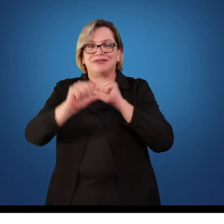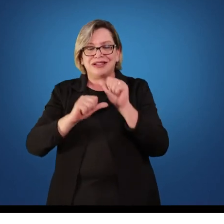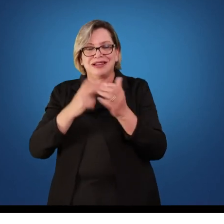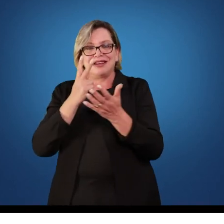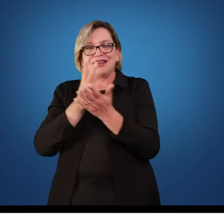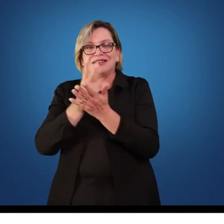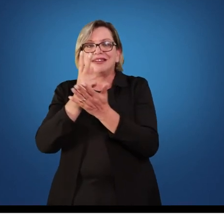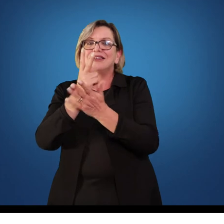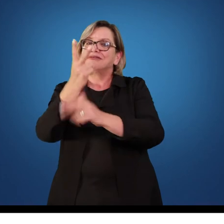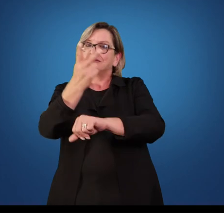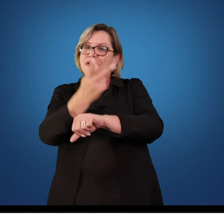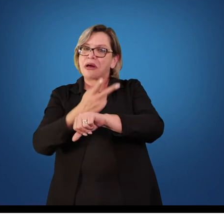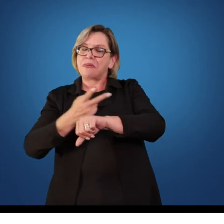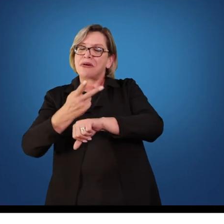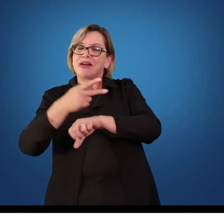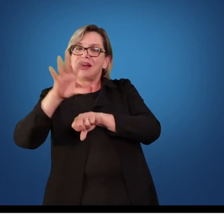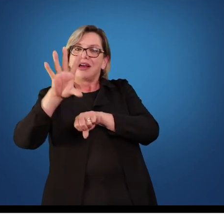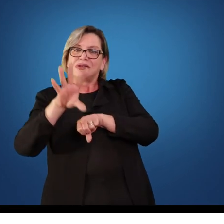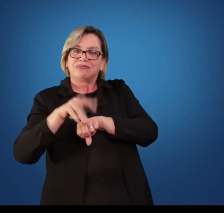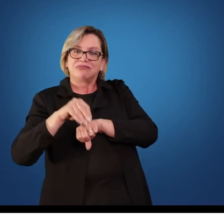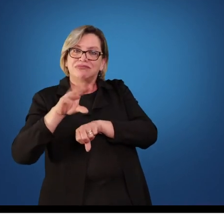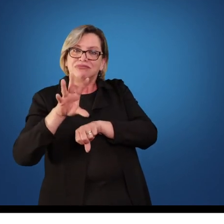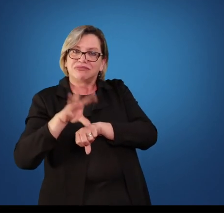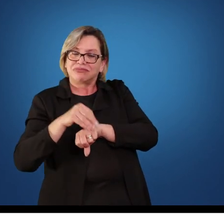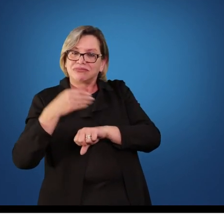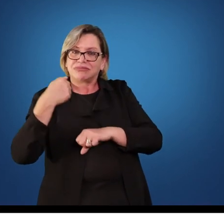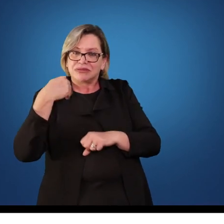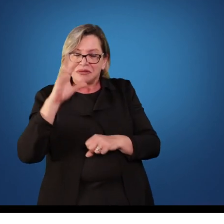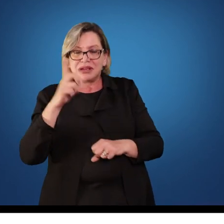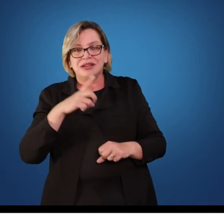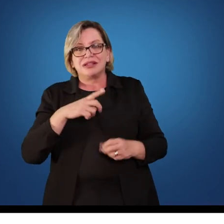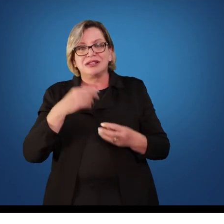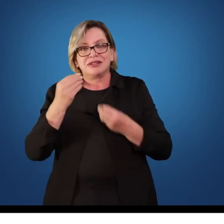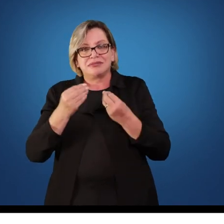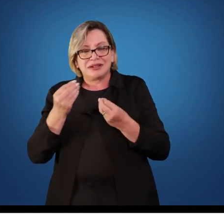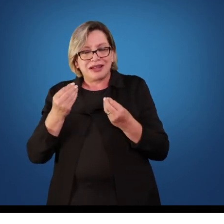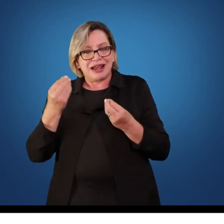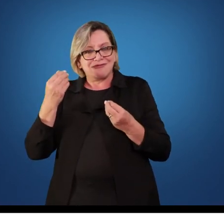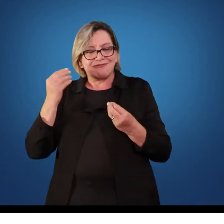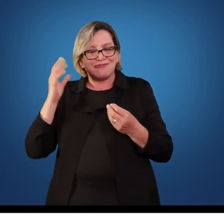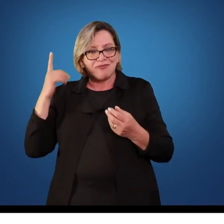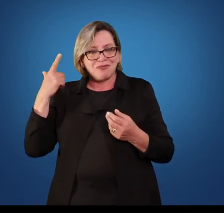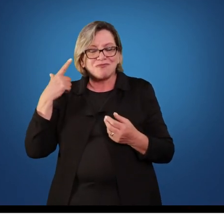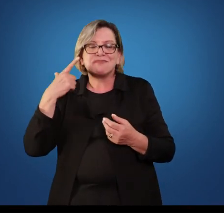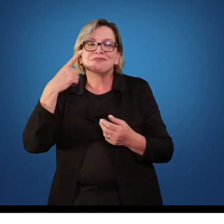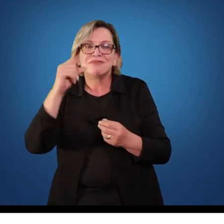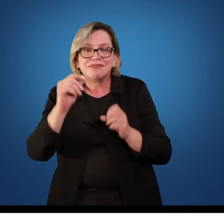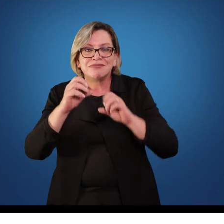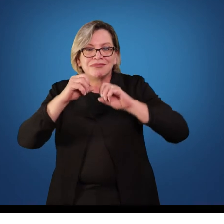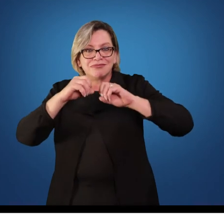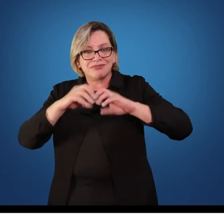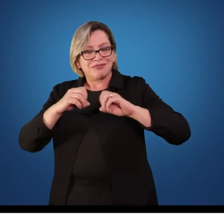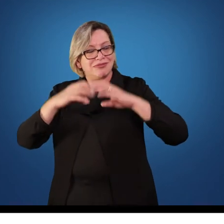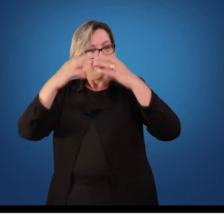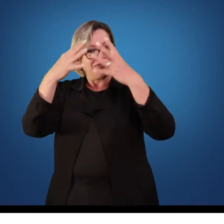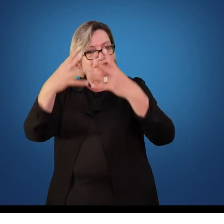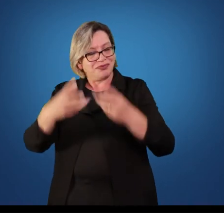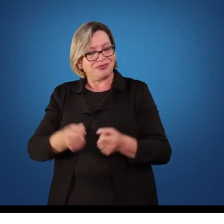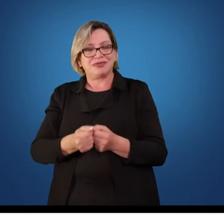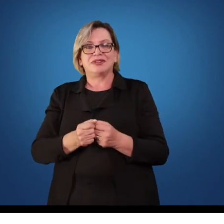do conhecimento que eu acredito ser necessário. Que vai resolver a minha situação naquele momento e para os outros momentos futuros. e quando eu